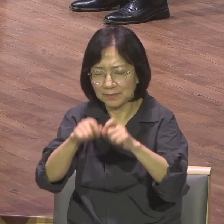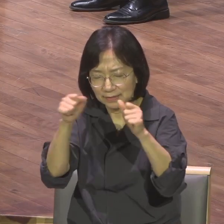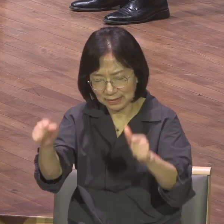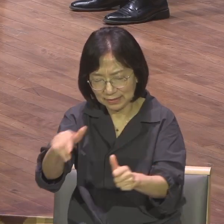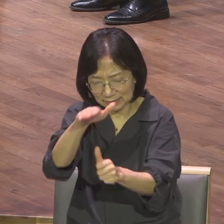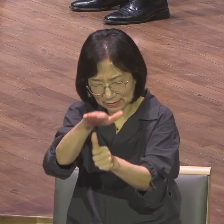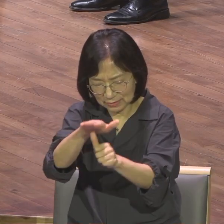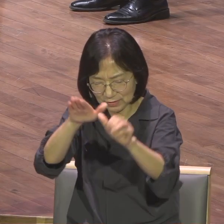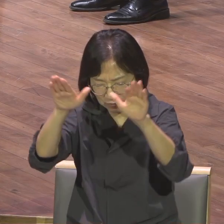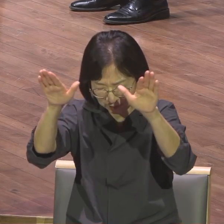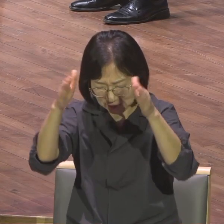한글자막 by 한효정 아멘